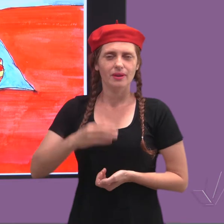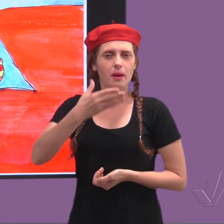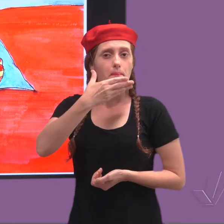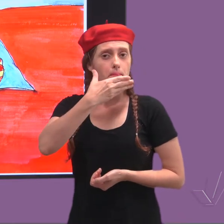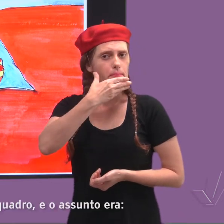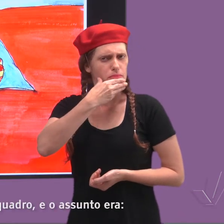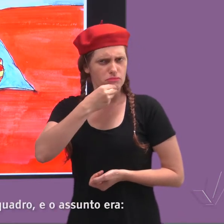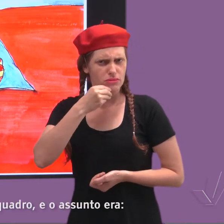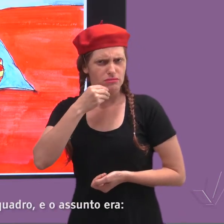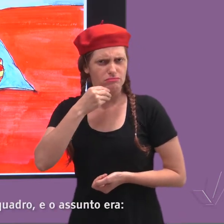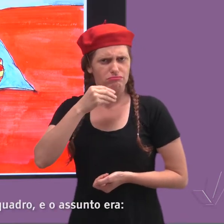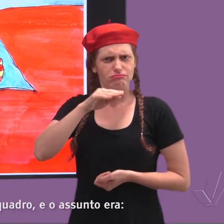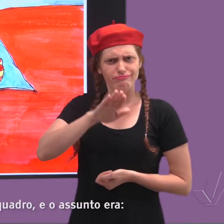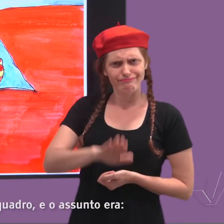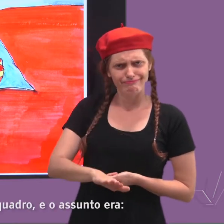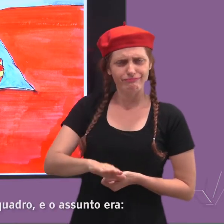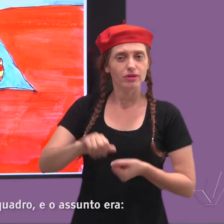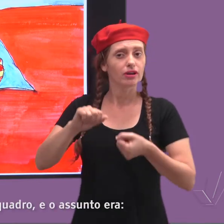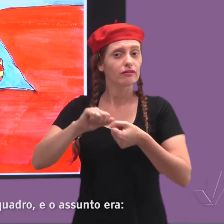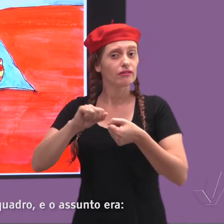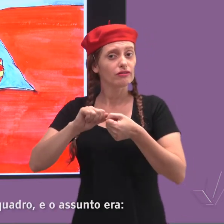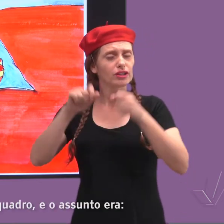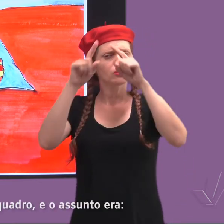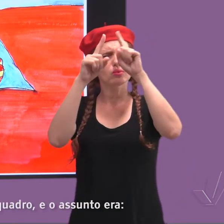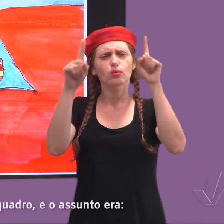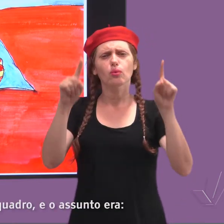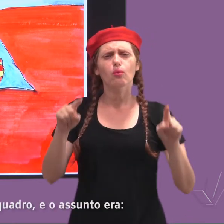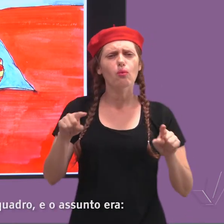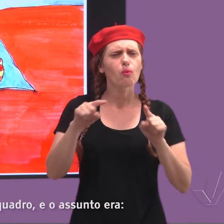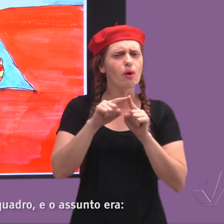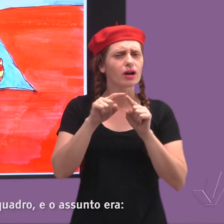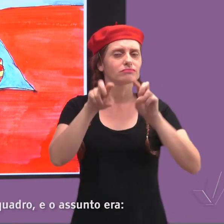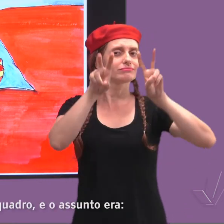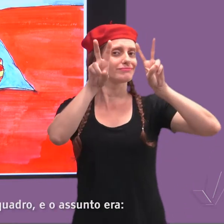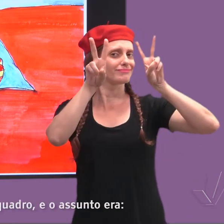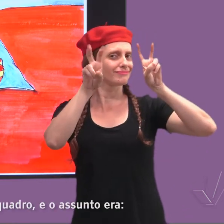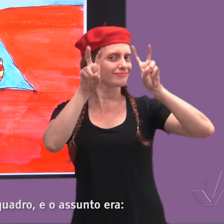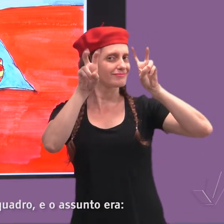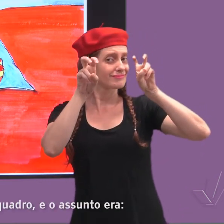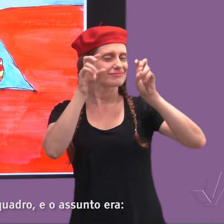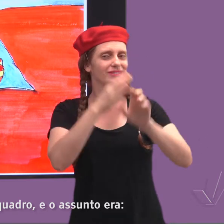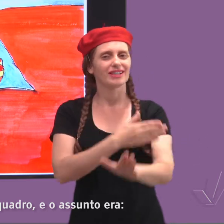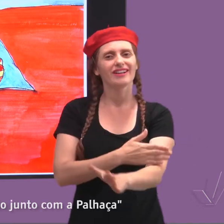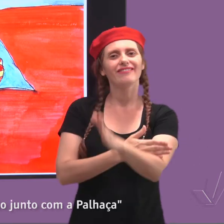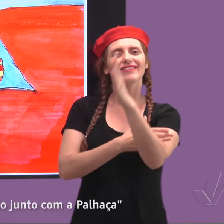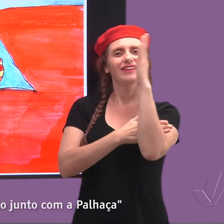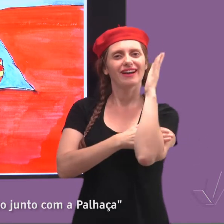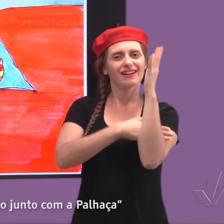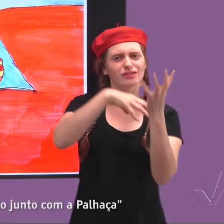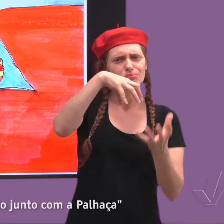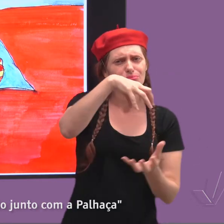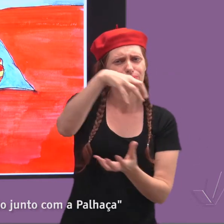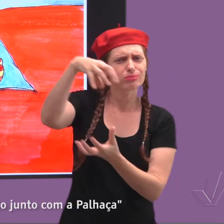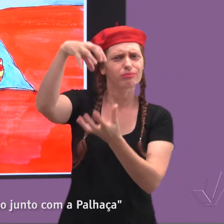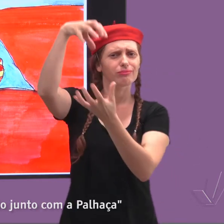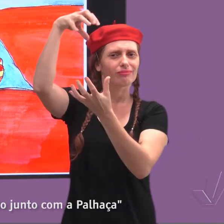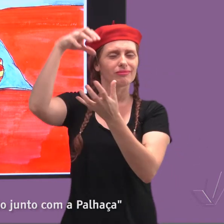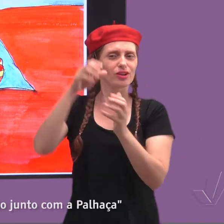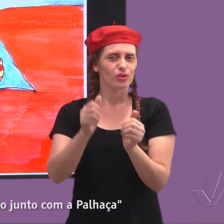O menino, ele fez um quadro e o assunto era a viagem de balão junto